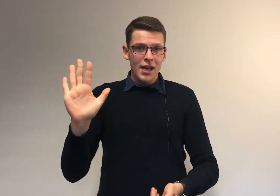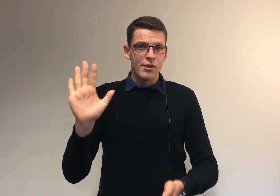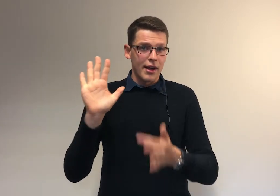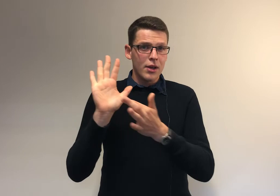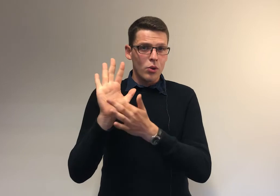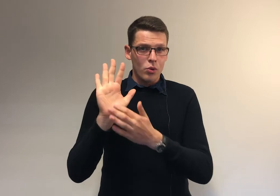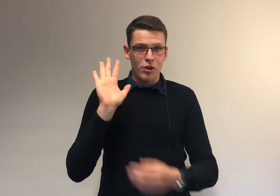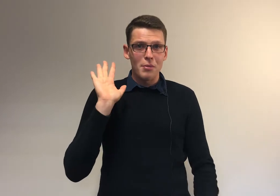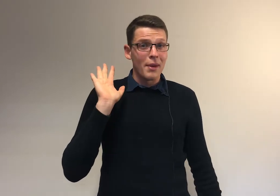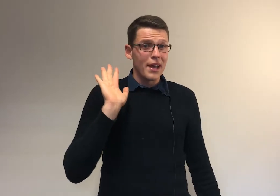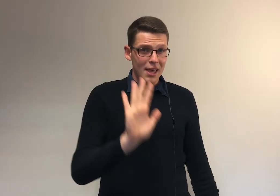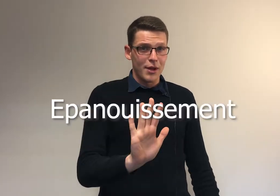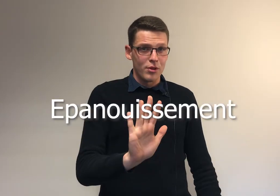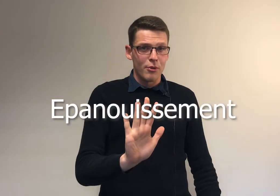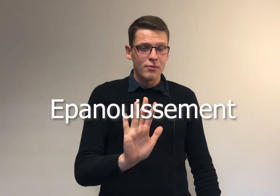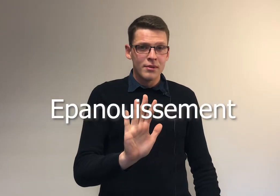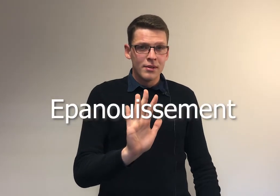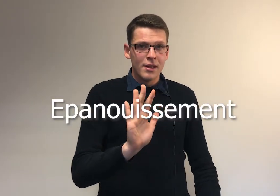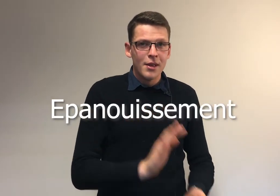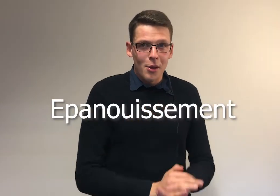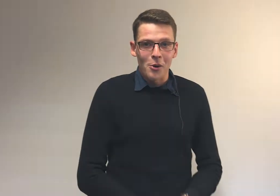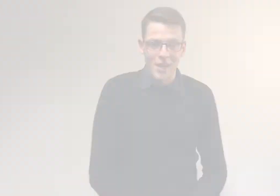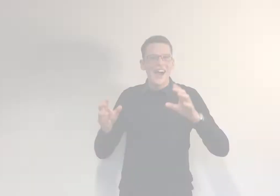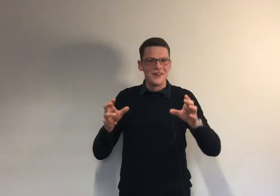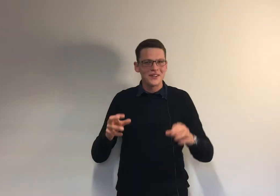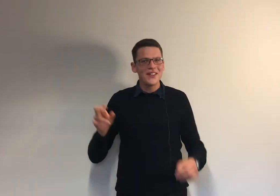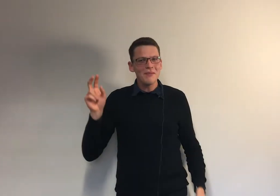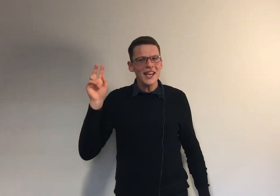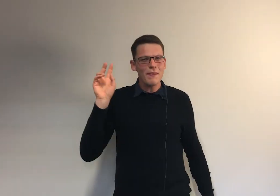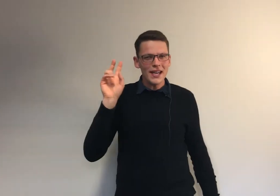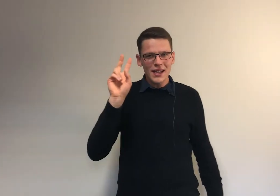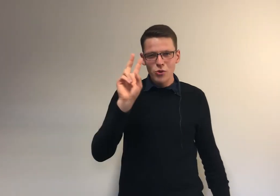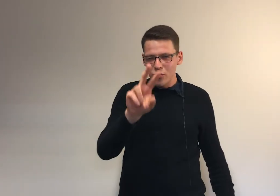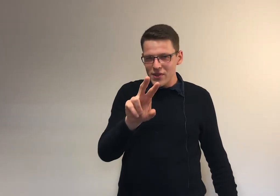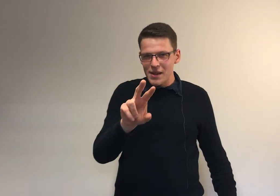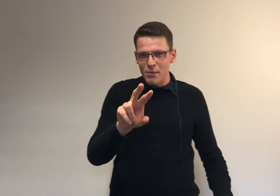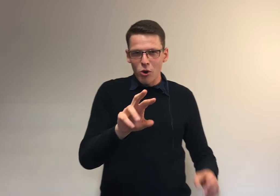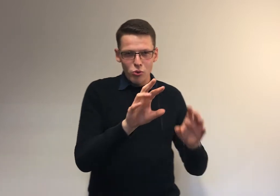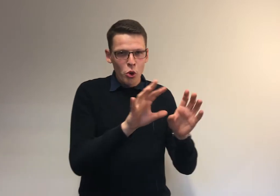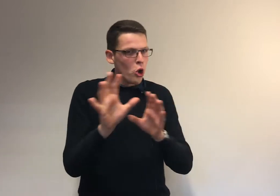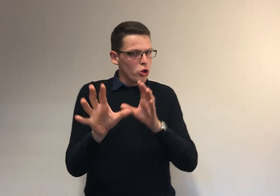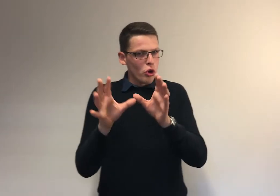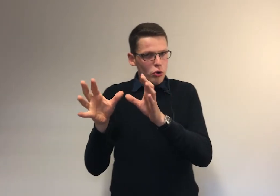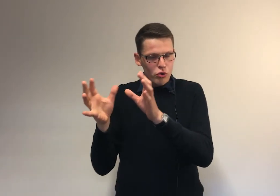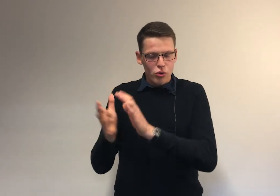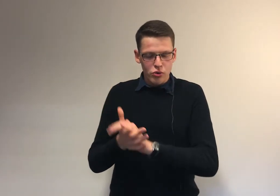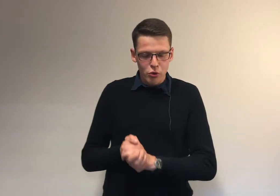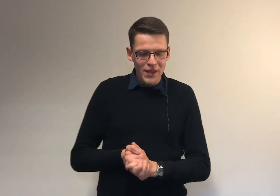Et cinq, au centre de ma main, épanouissement. Alors, je terminerai par deux éléments, donc, dans deux petites